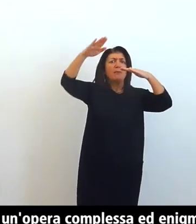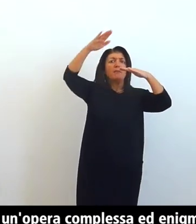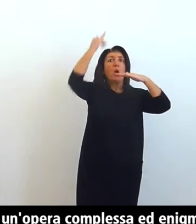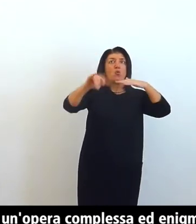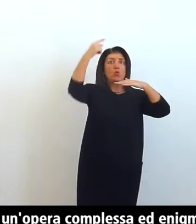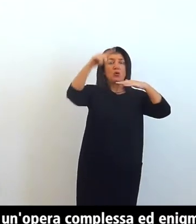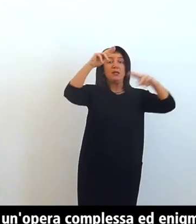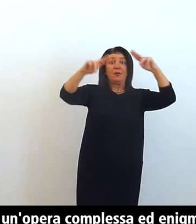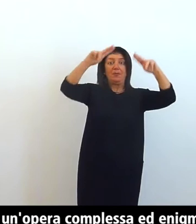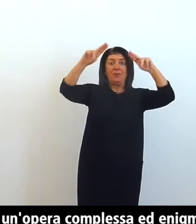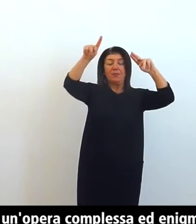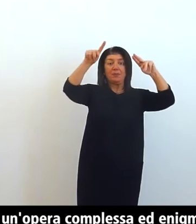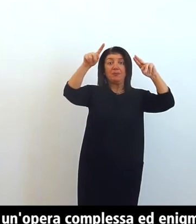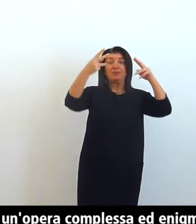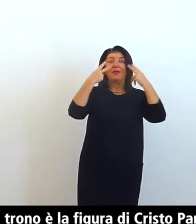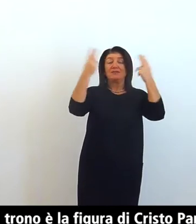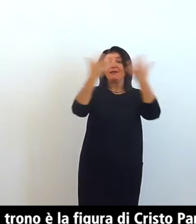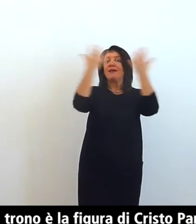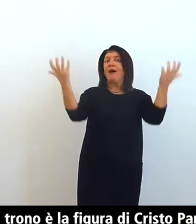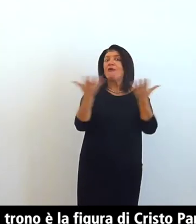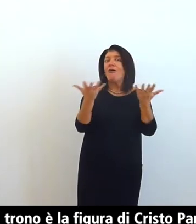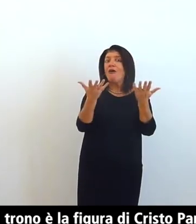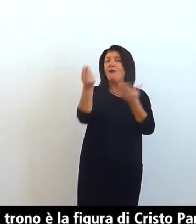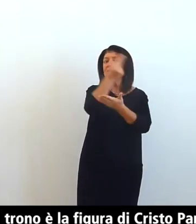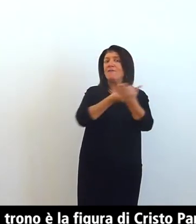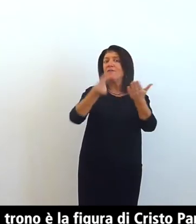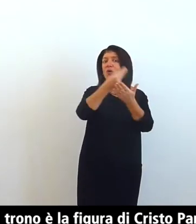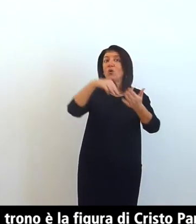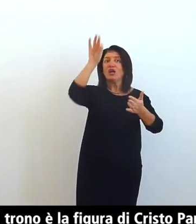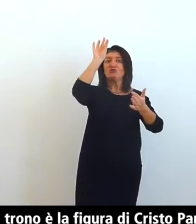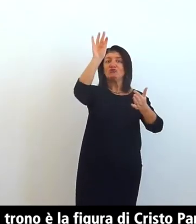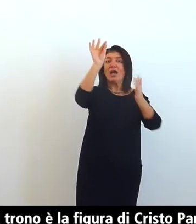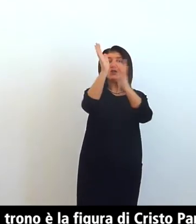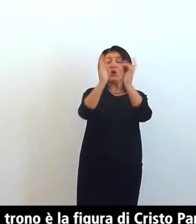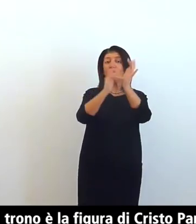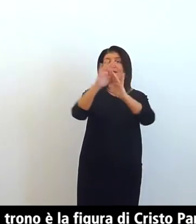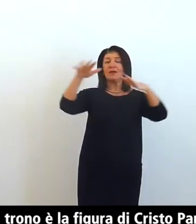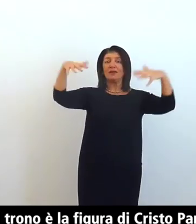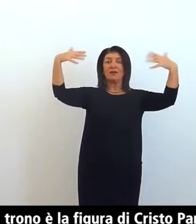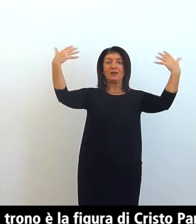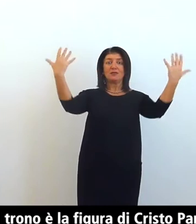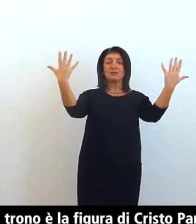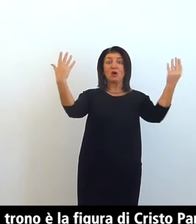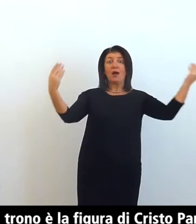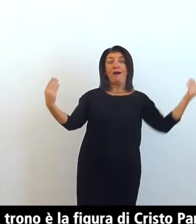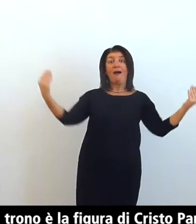al centro sul trono è la figura di Cristo Pantocratore affiancato dai martiri Gervasio e